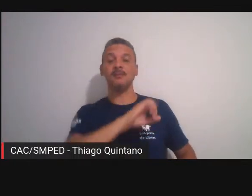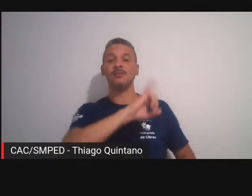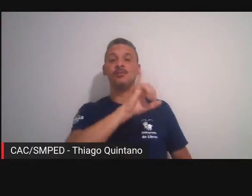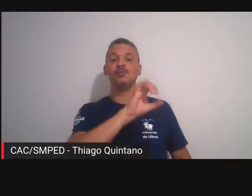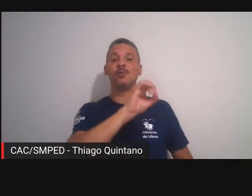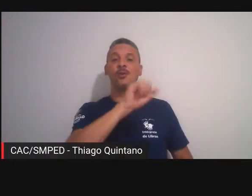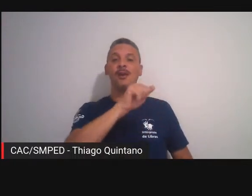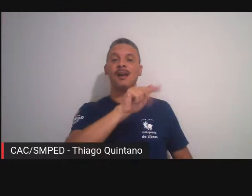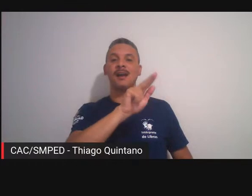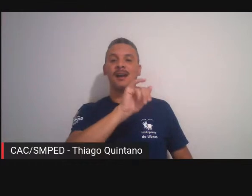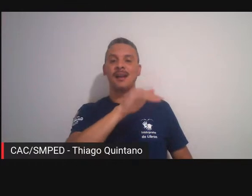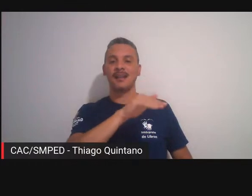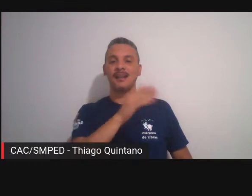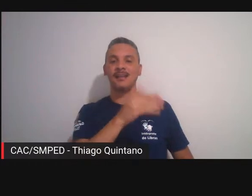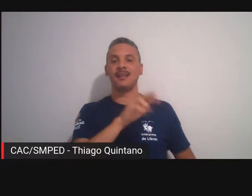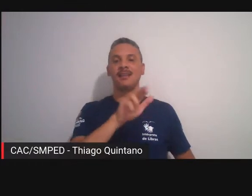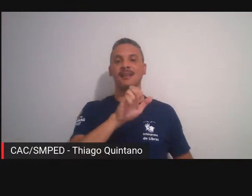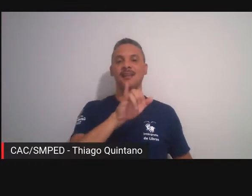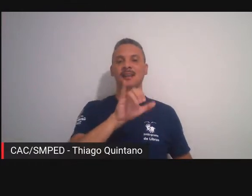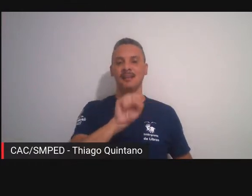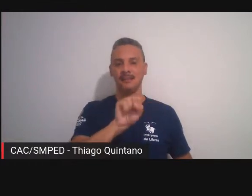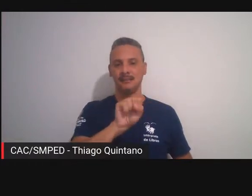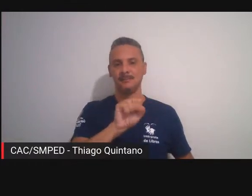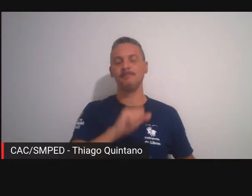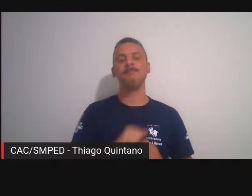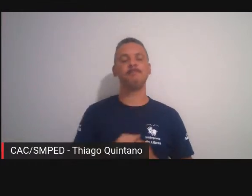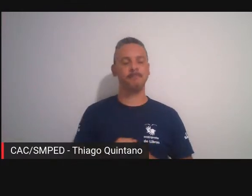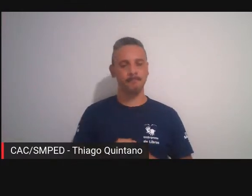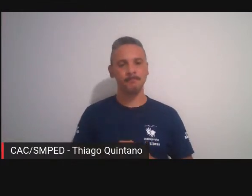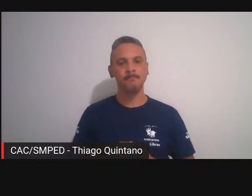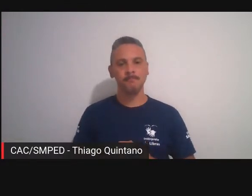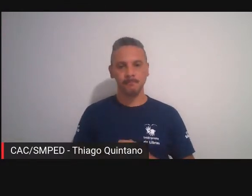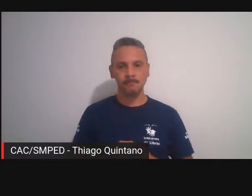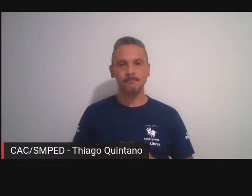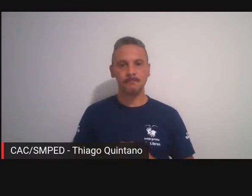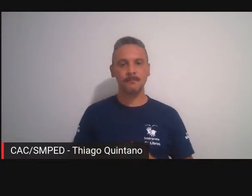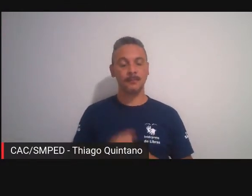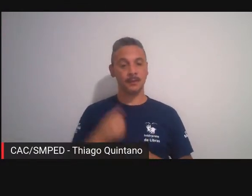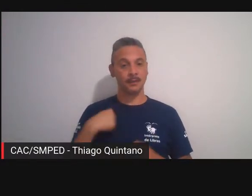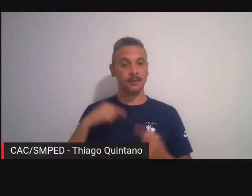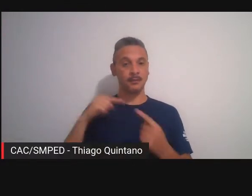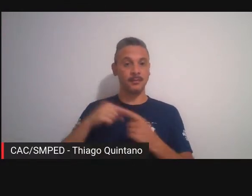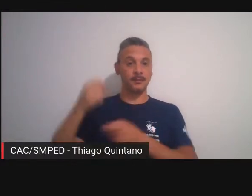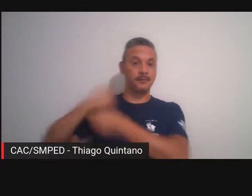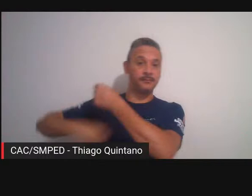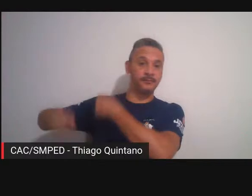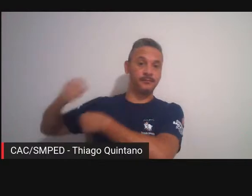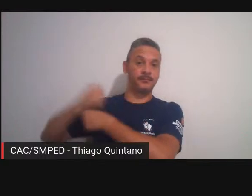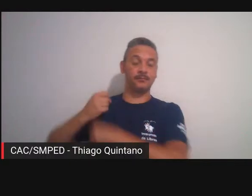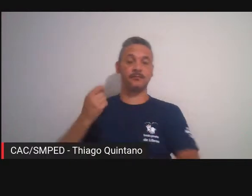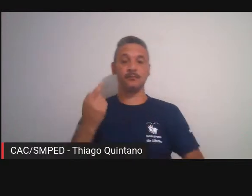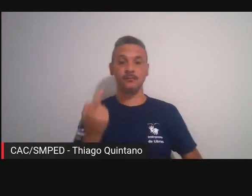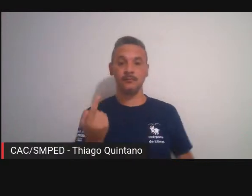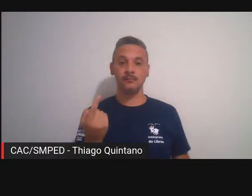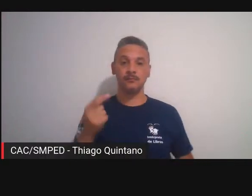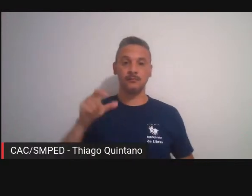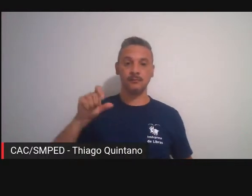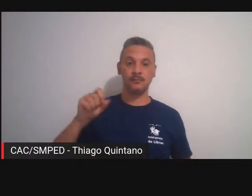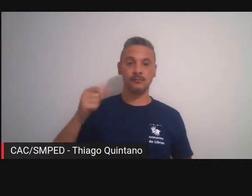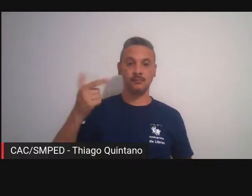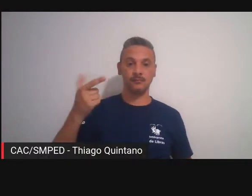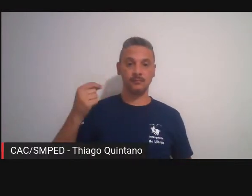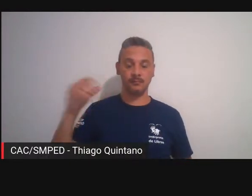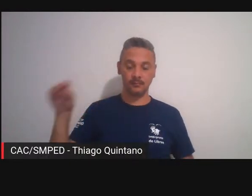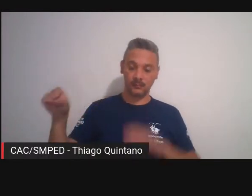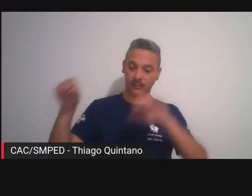Reis e esse Joaquim Reis ele veio na década de 20 para São Paulo e teve uma influência